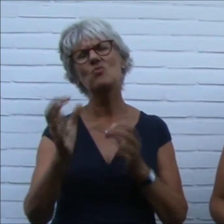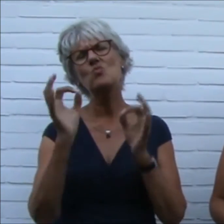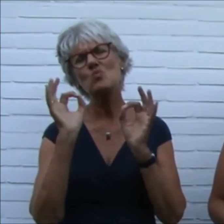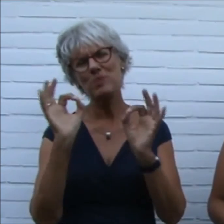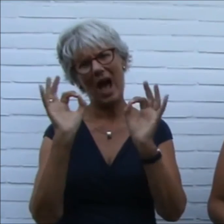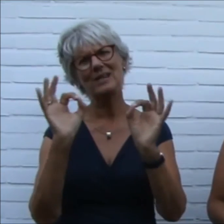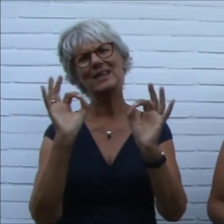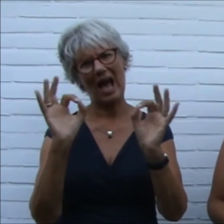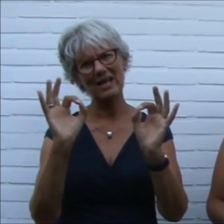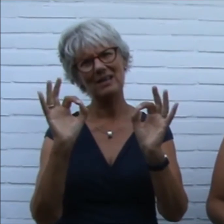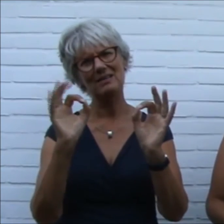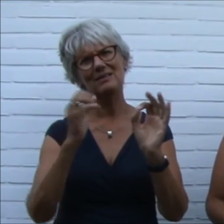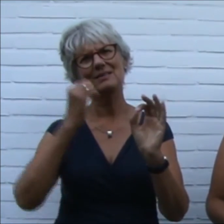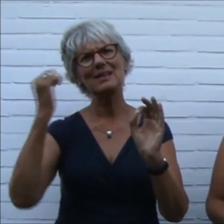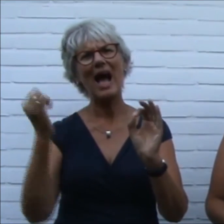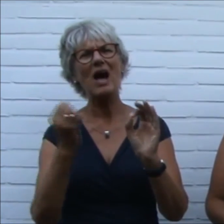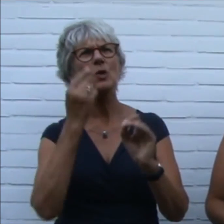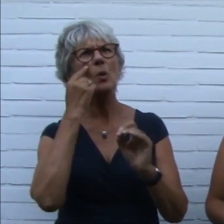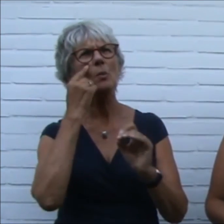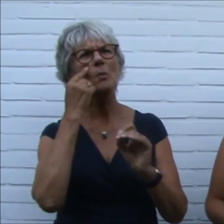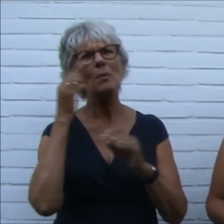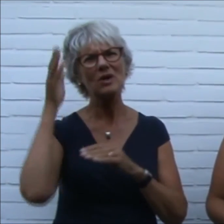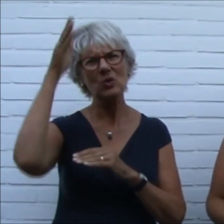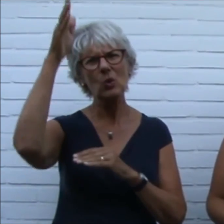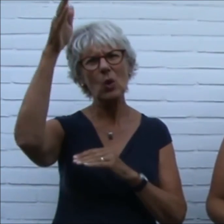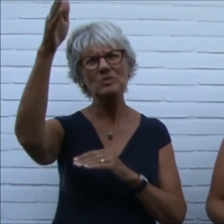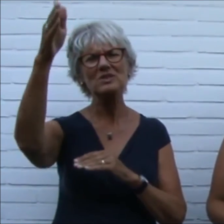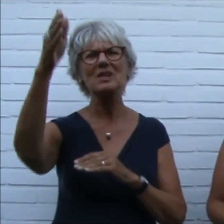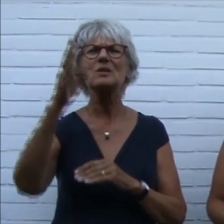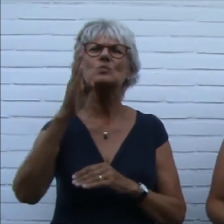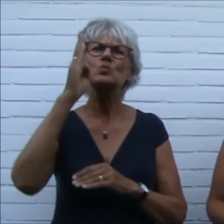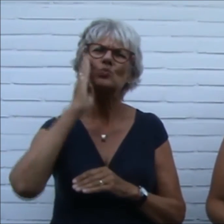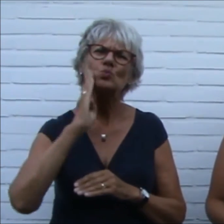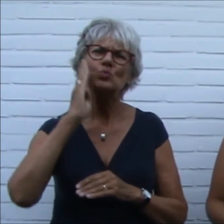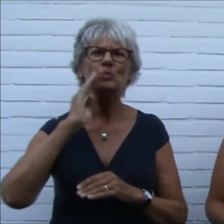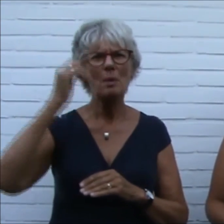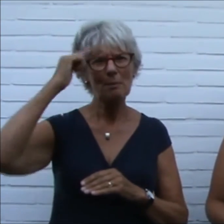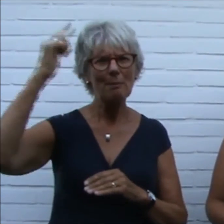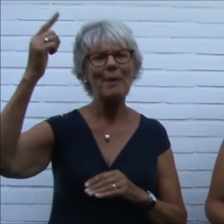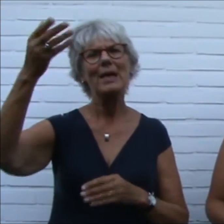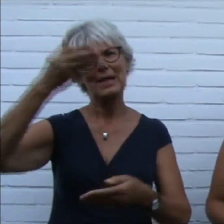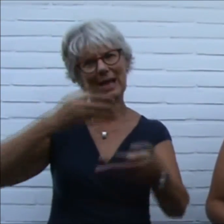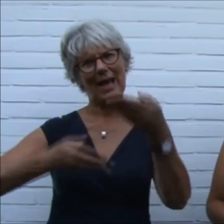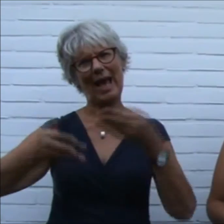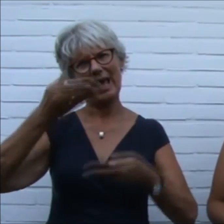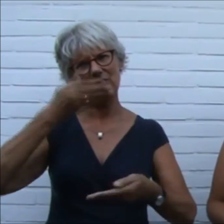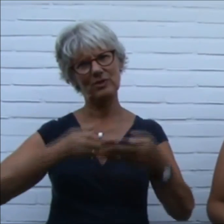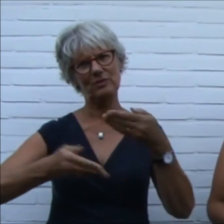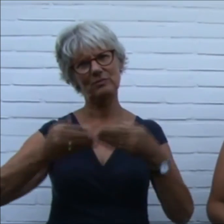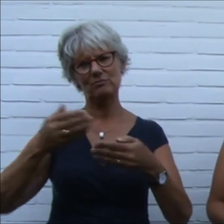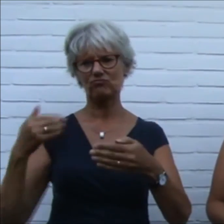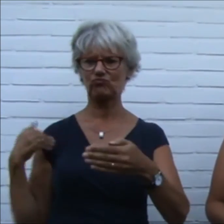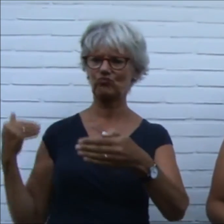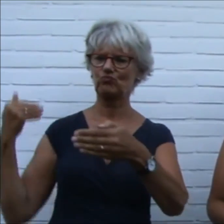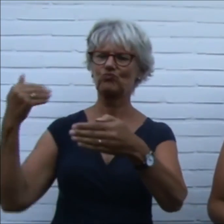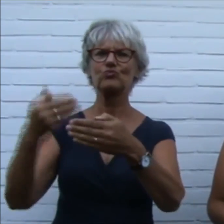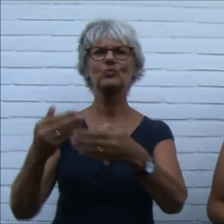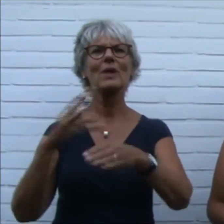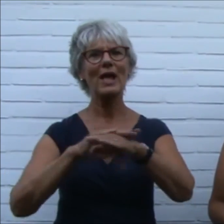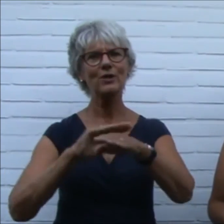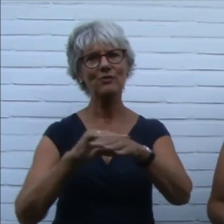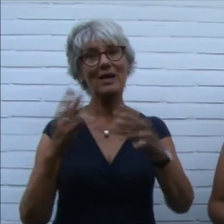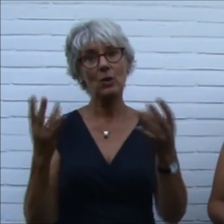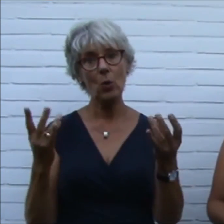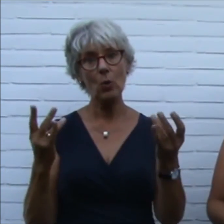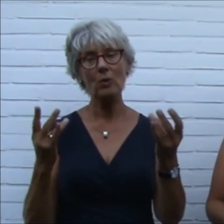we jullie met het oog op de toekomst vragen je een mening te geven. Wat zijn je ervaringen tot nu toe en hoe